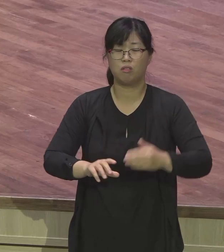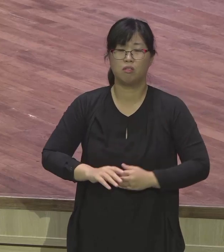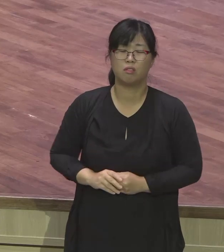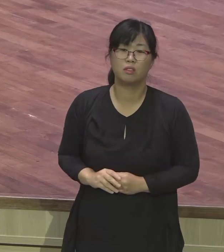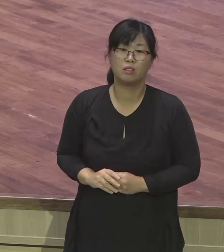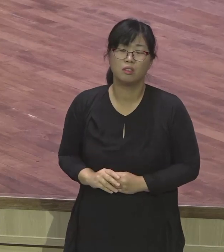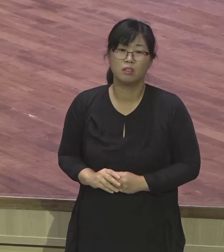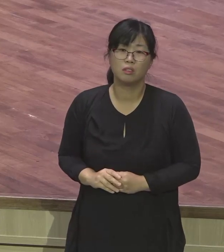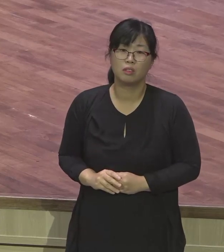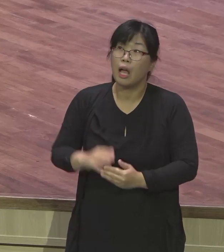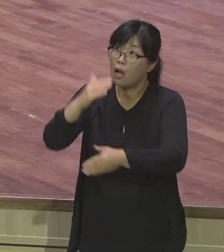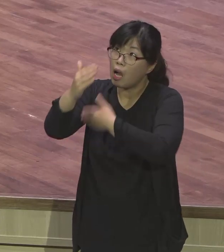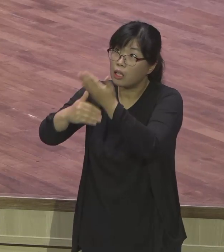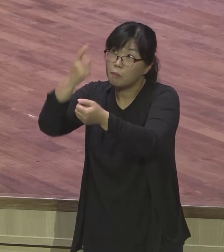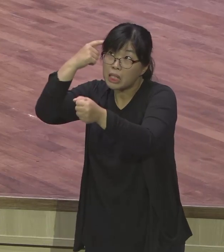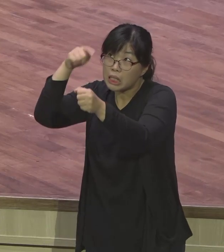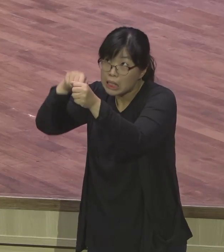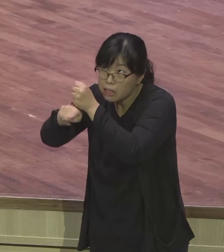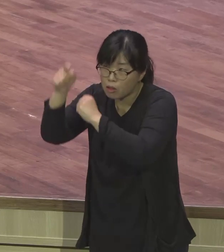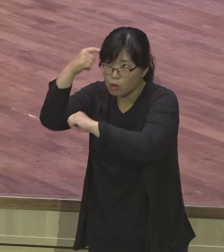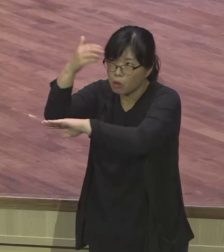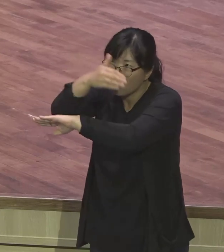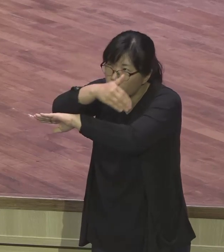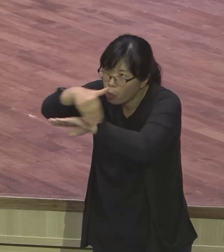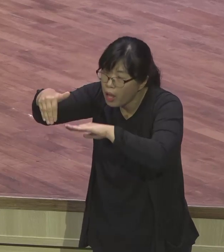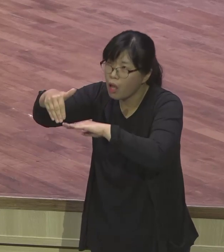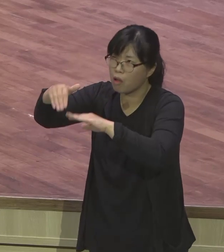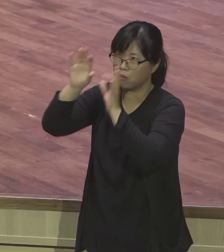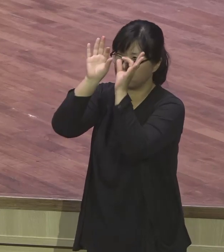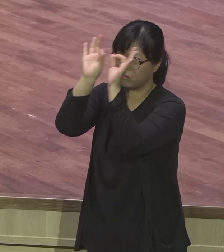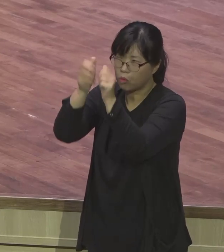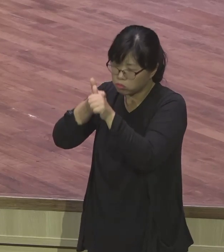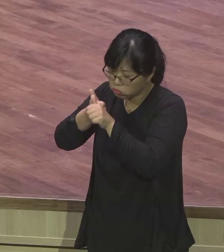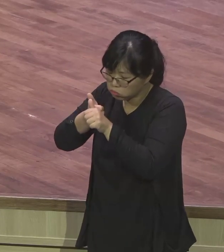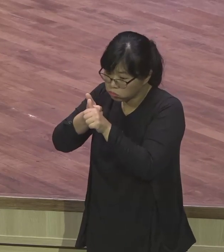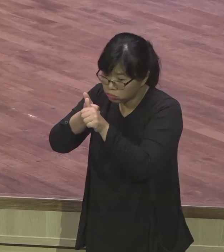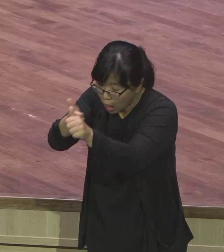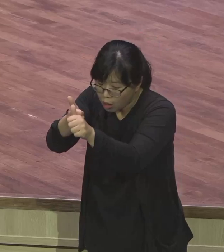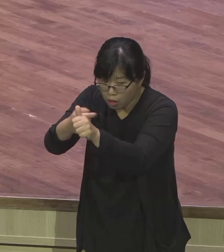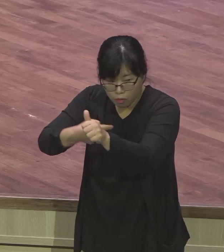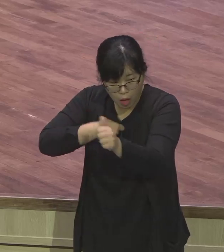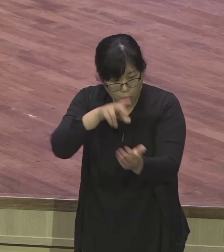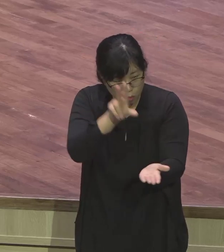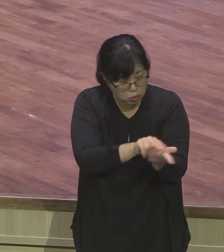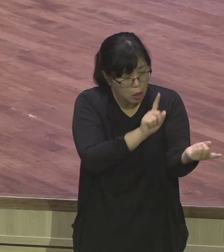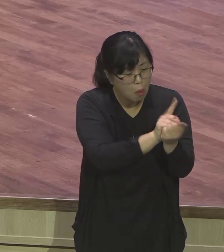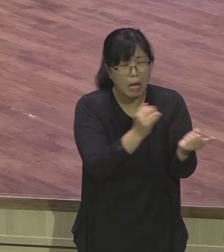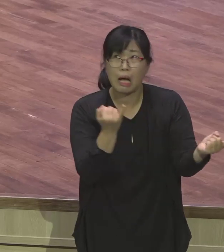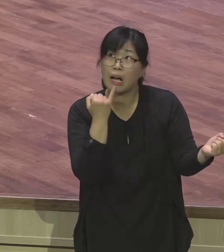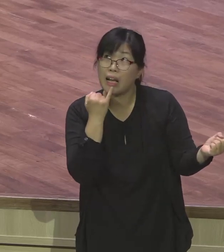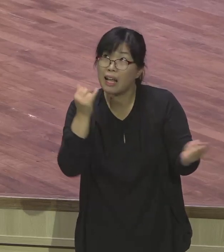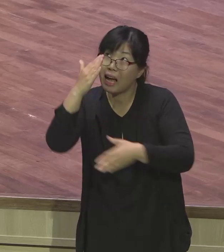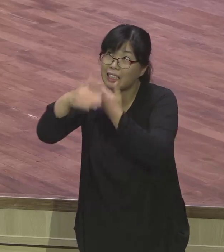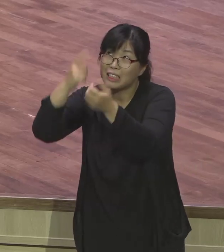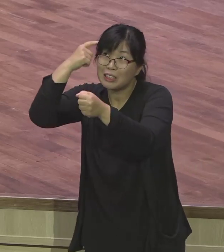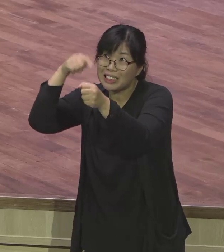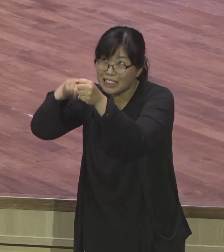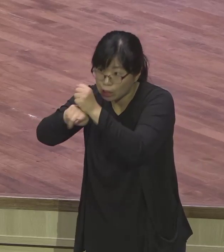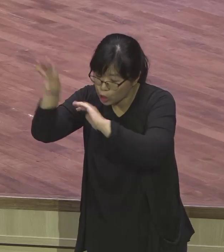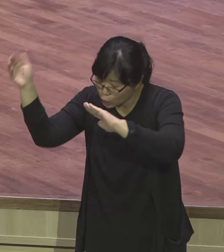뜻과 계획이 성취된다면 그것이 형통입니다. 나와 상관없이 나를 통해서 하나님의 뜻과